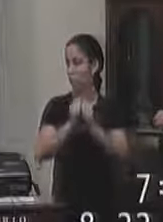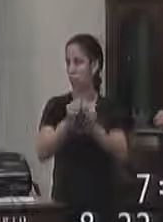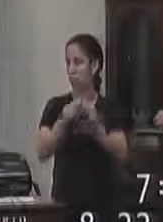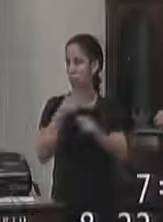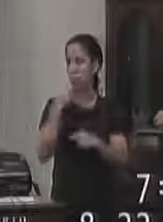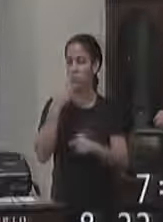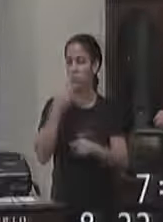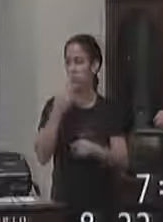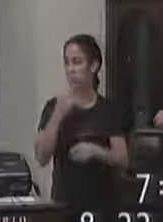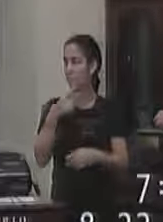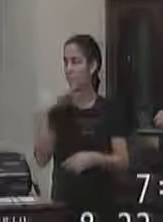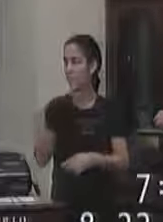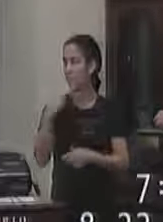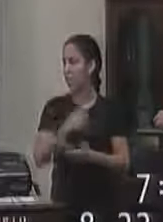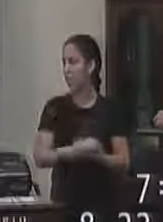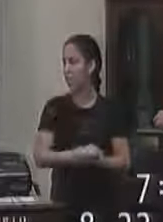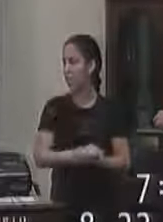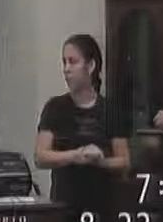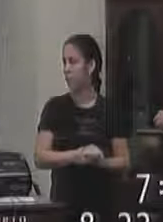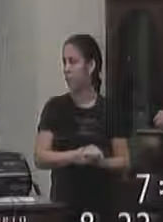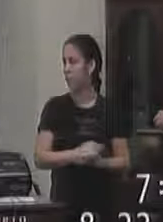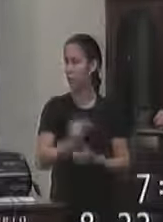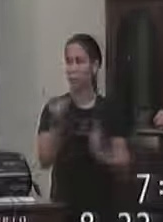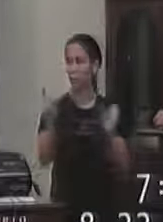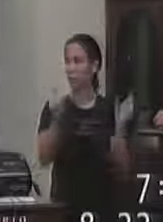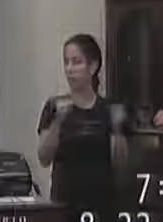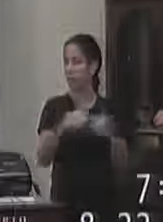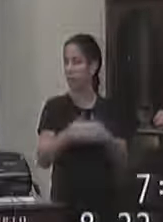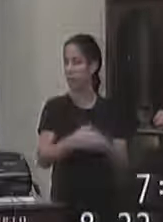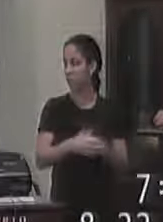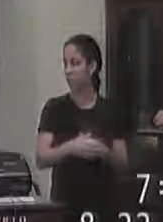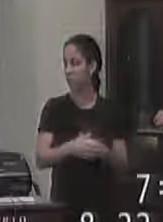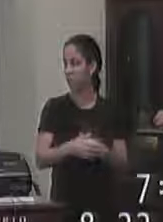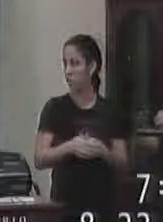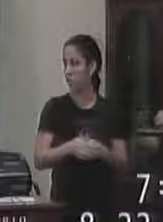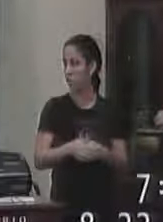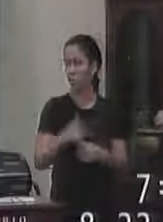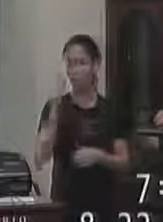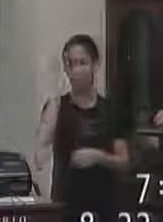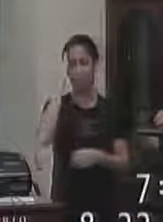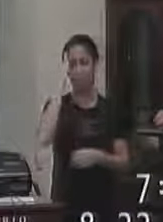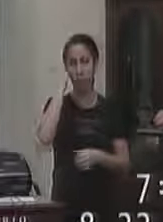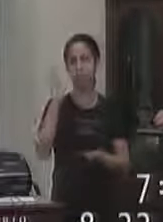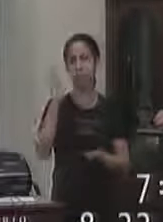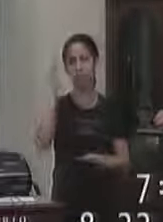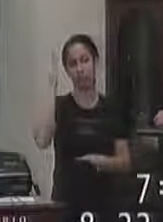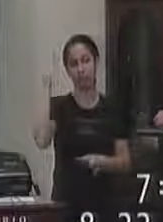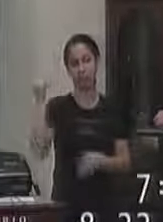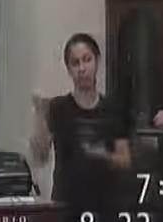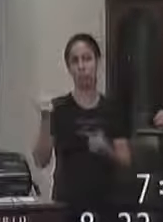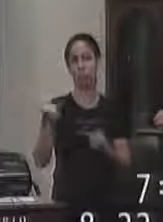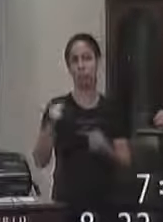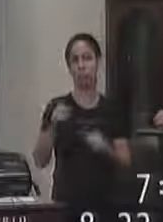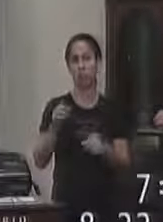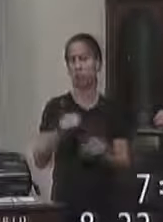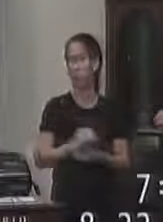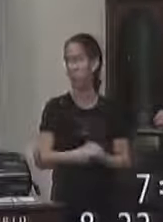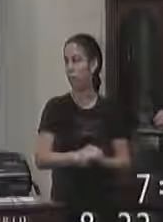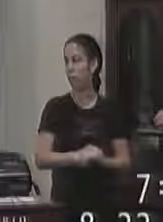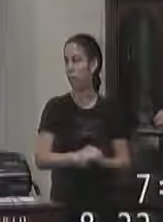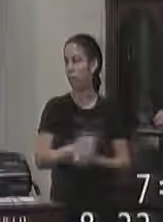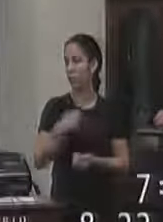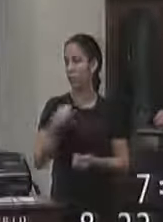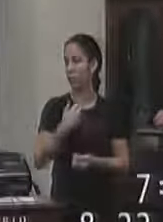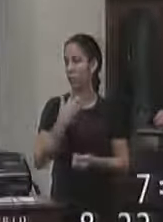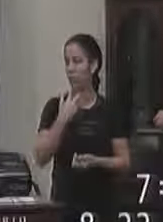vereador Celsinho falou com as palavras dele mas com muita sabedoria com muita sabedoria a